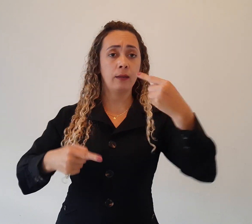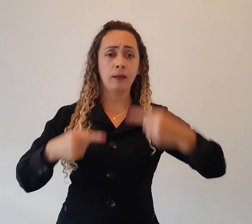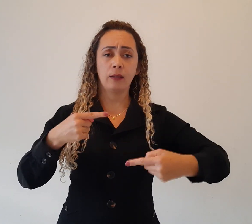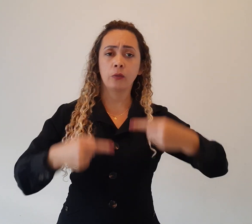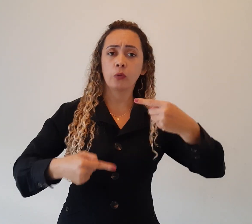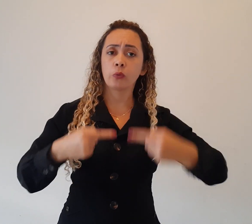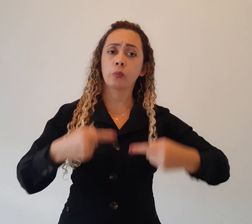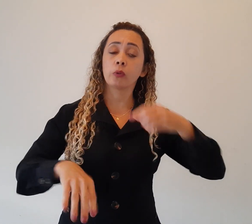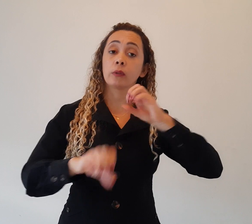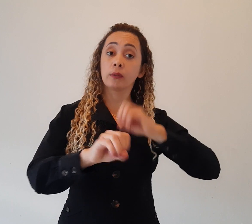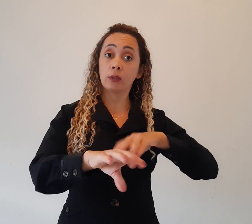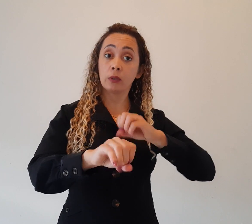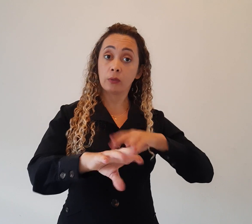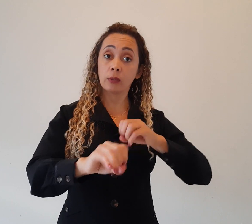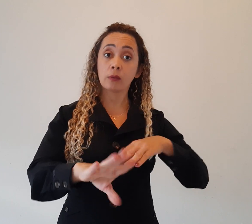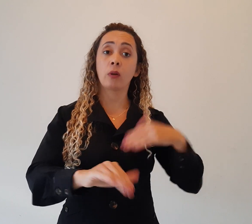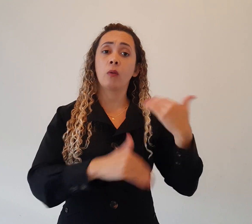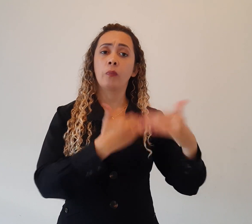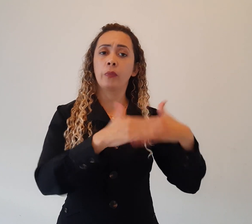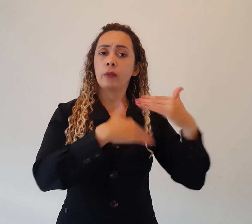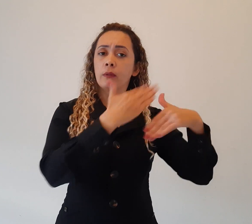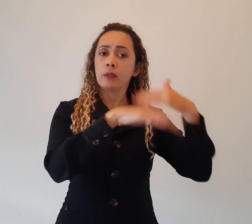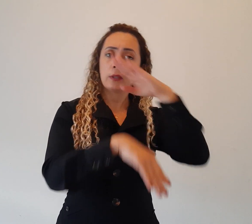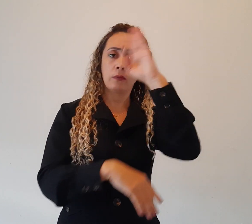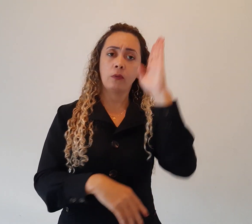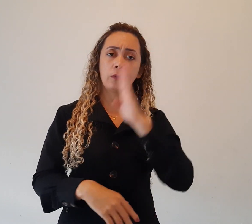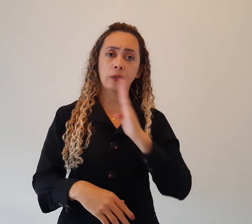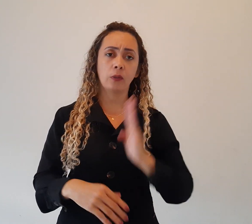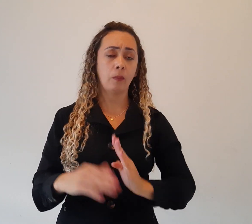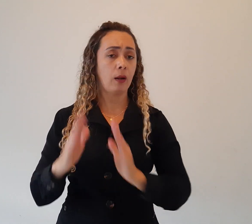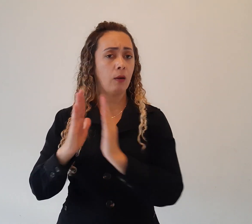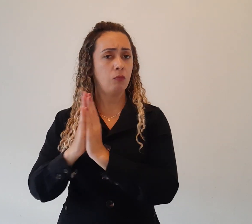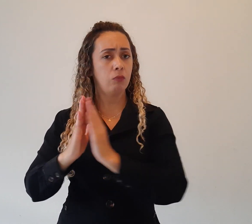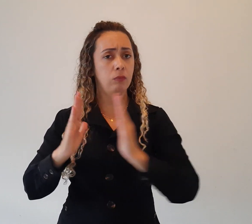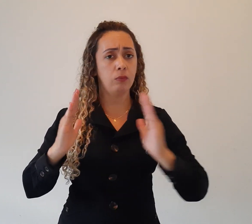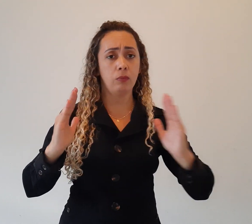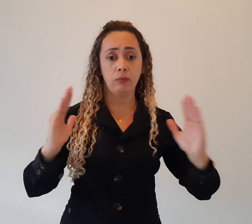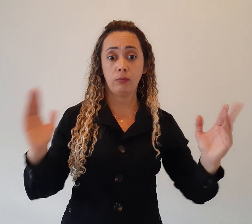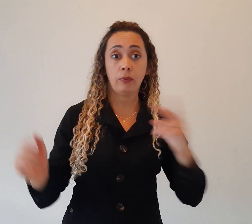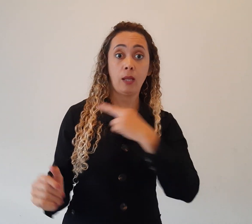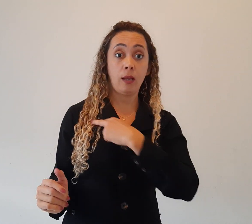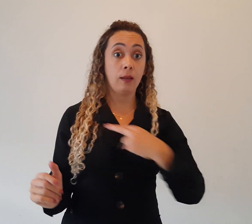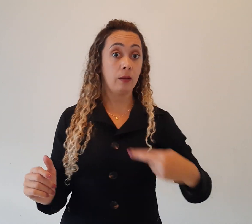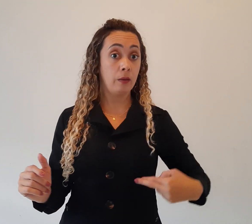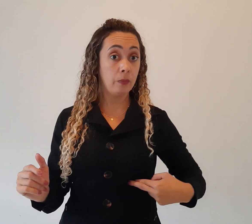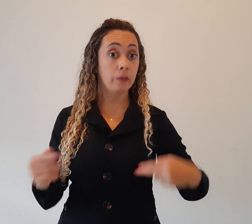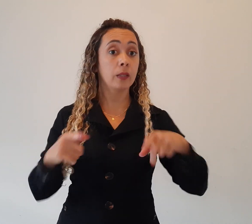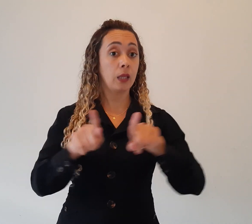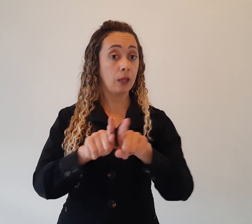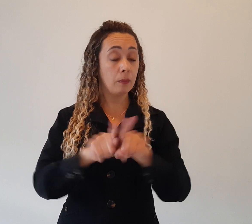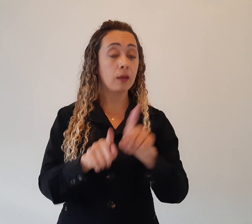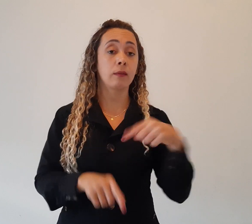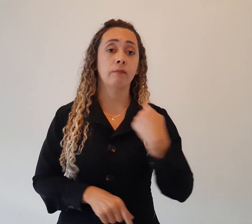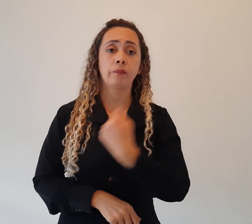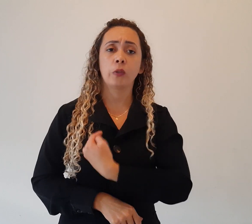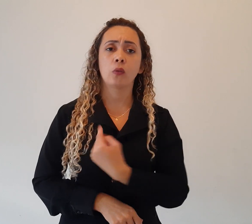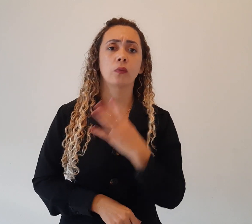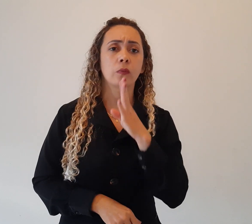desenvolvidas no Brasil durante toda a República. Inclusive, nós vamos conhecer como se deu a